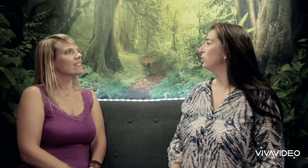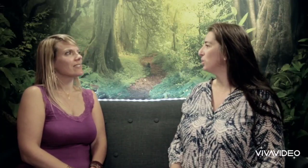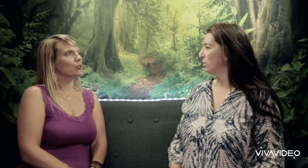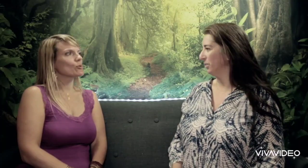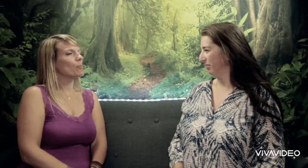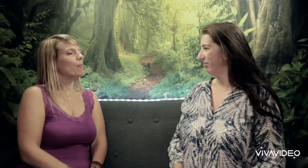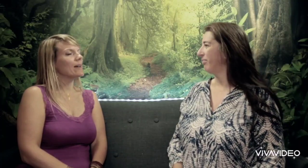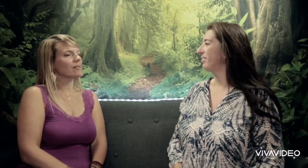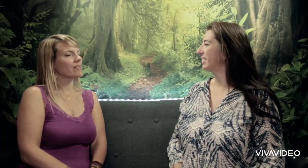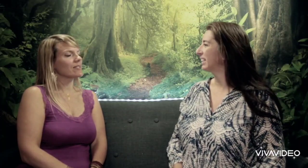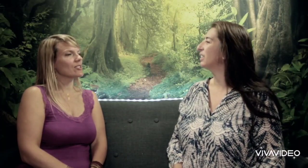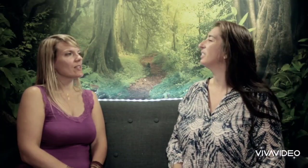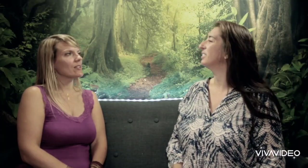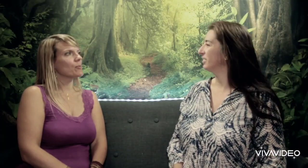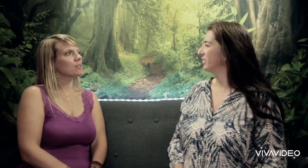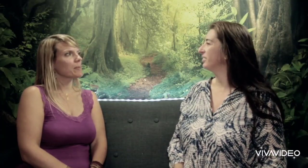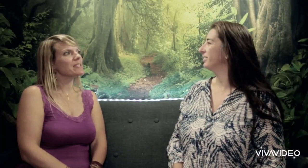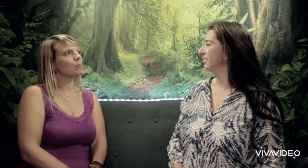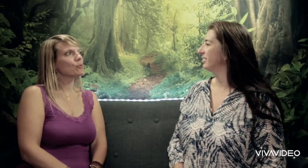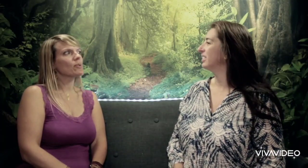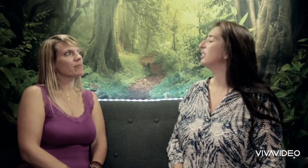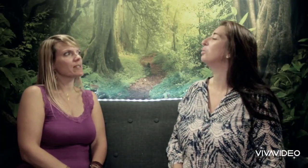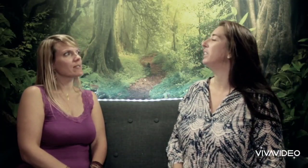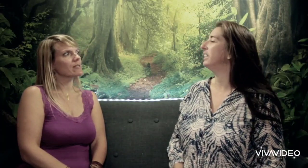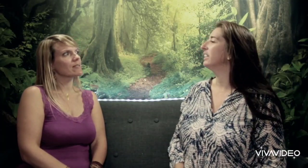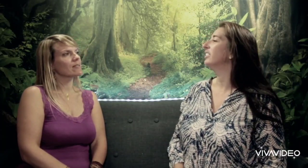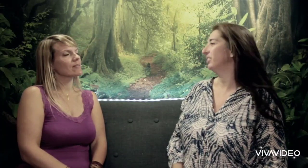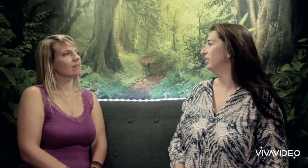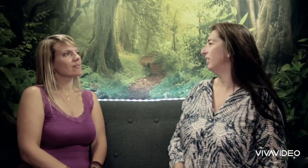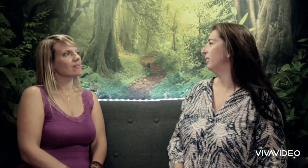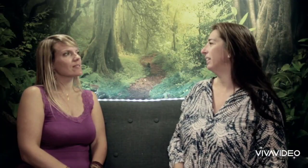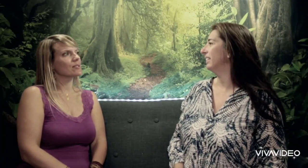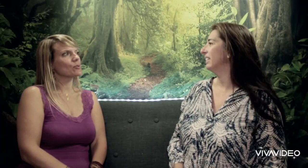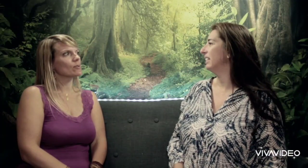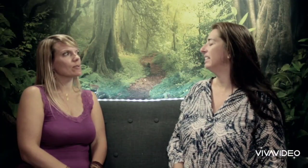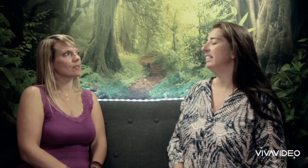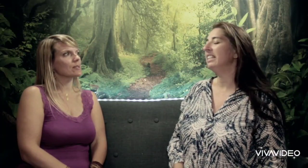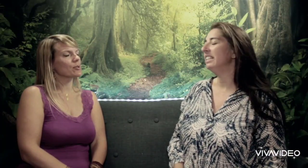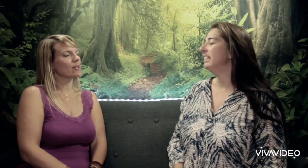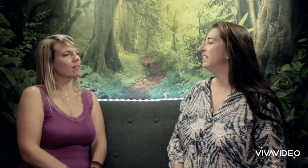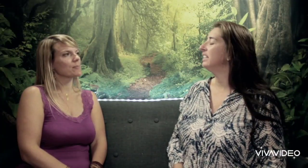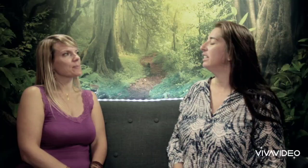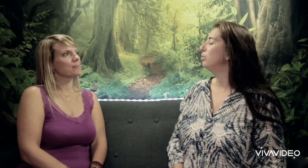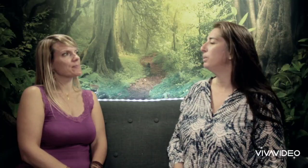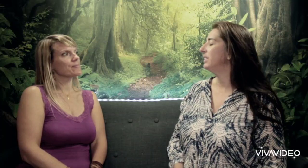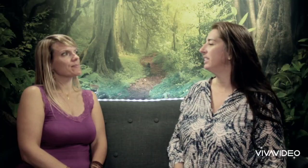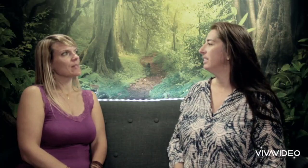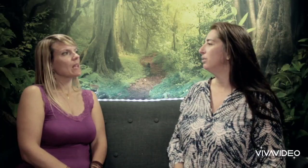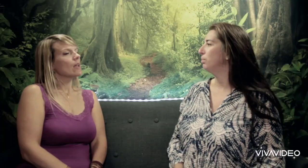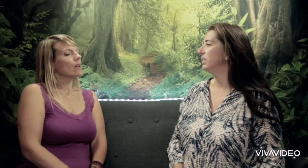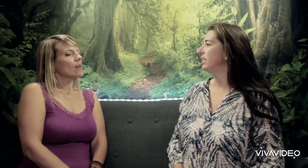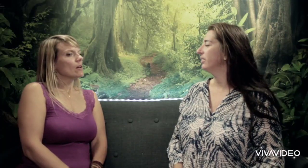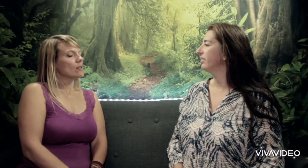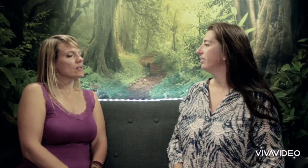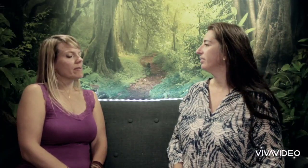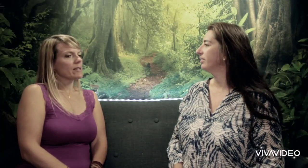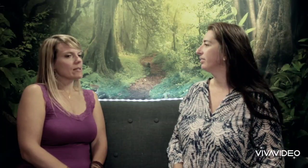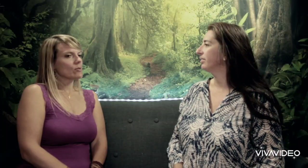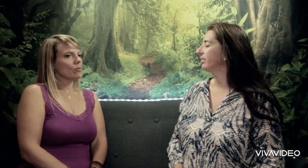de choses. de base en fait, c'est génial, il peut exprimer ses besoins en fait. Oui. C'est juste exceptionnel. Dès tout petit. J'avais une question,